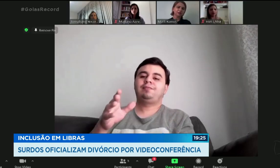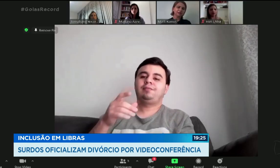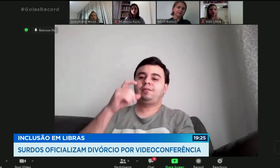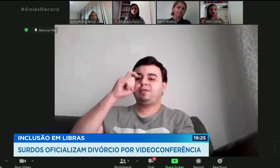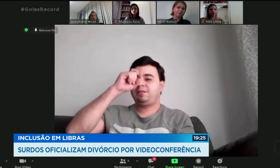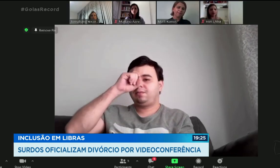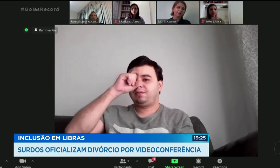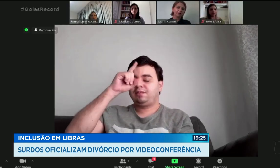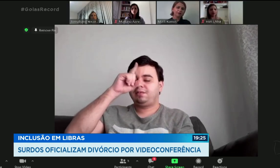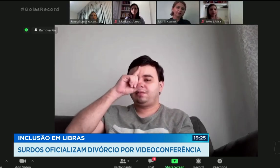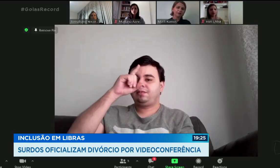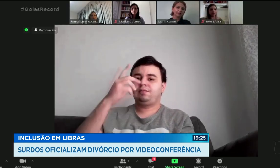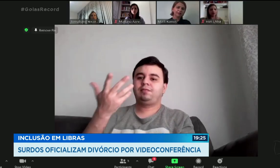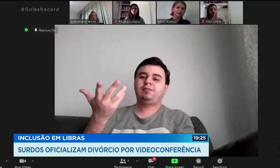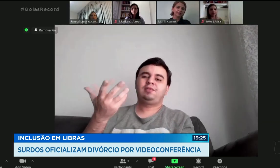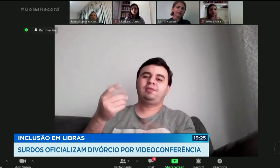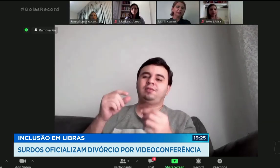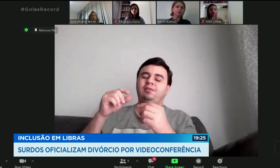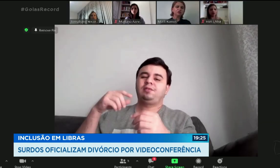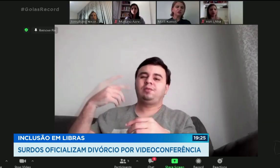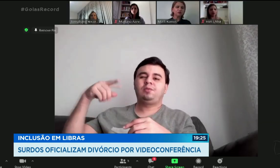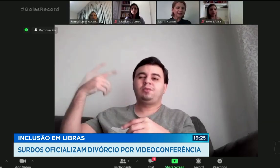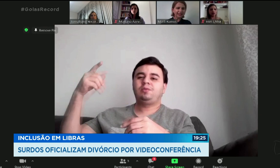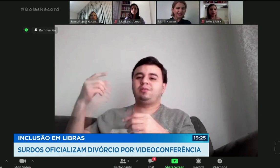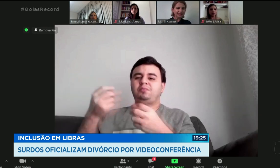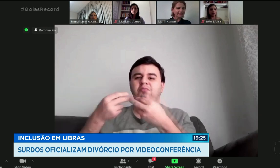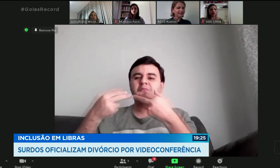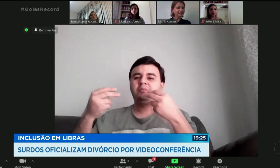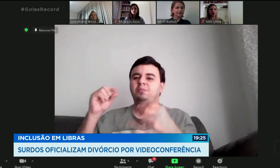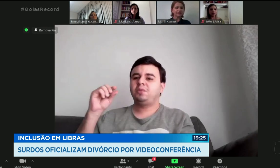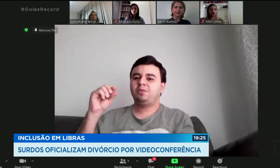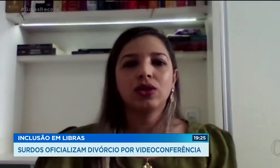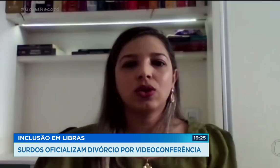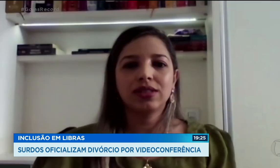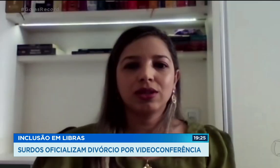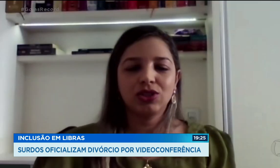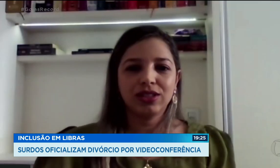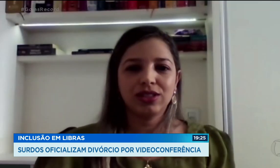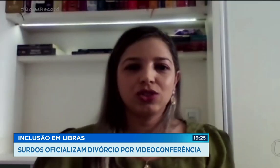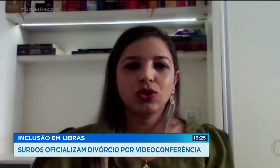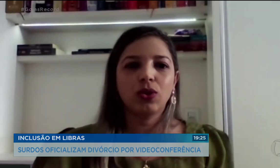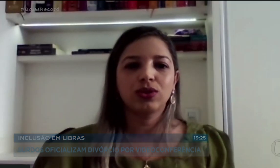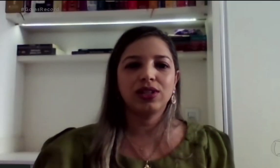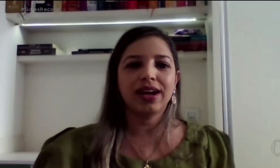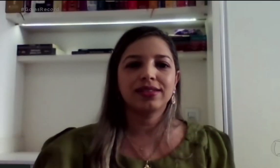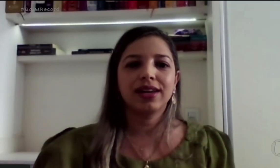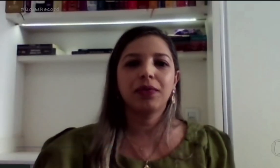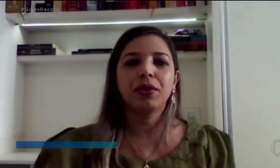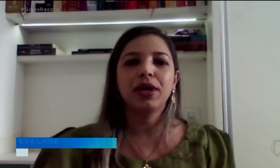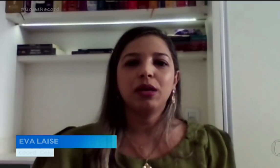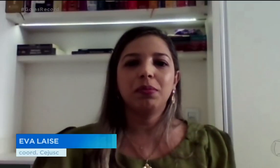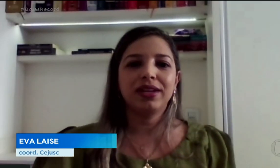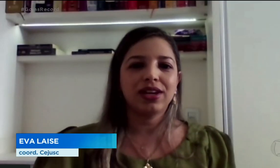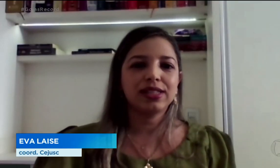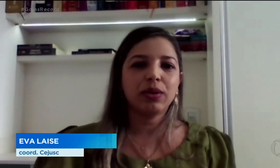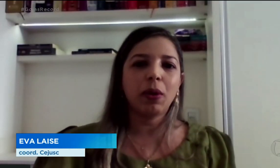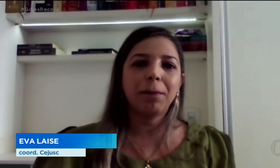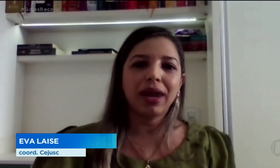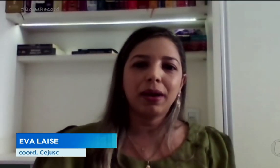fez o primeiro contato com o fórum de Aparecida pela internet. Nossas audiências de conciliação e mediação é um pré